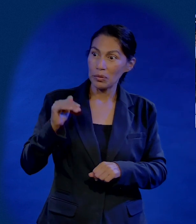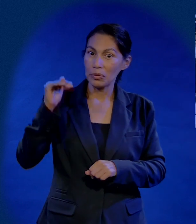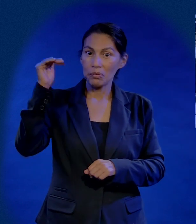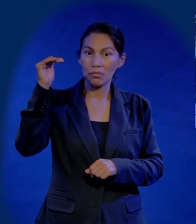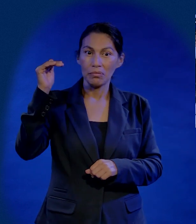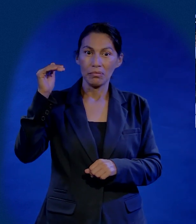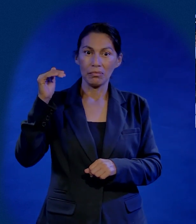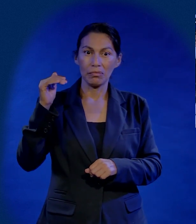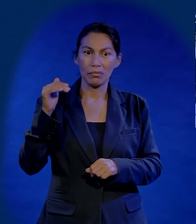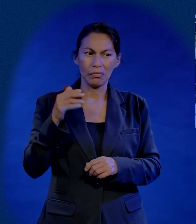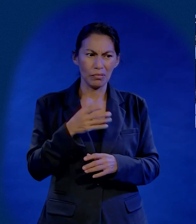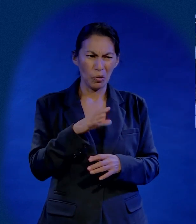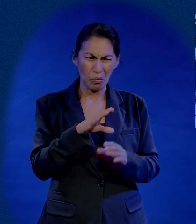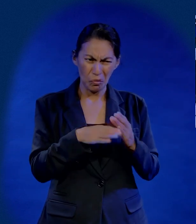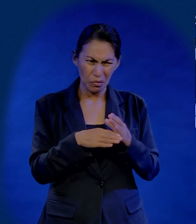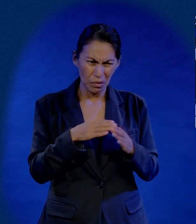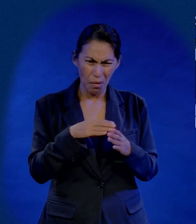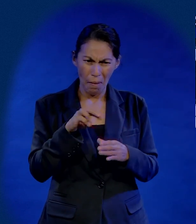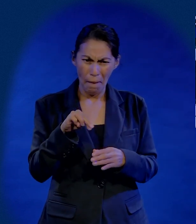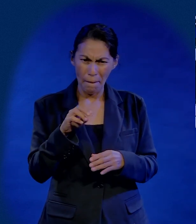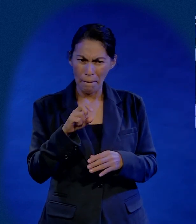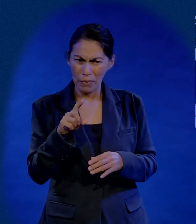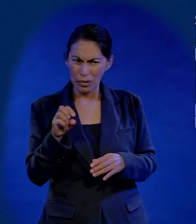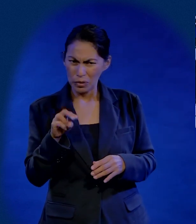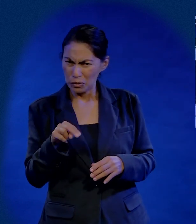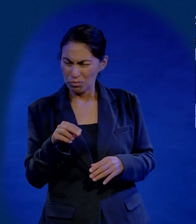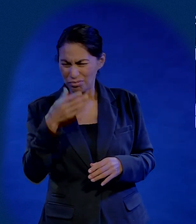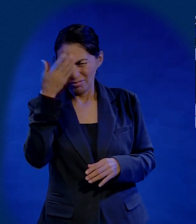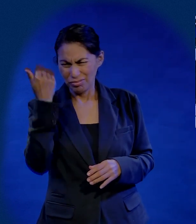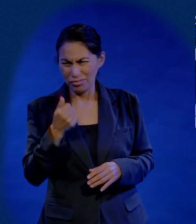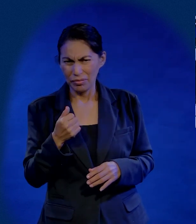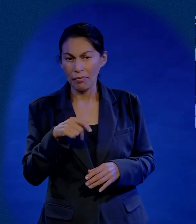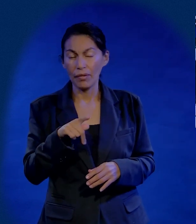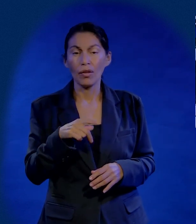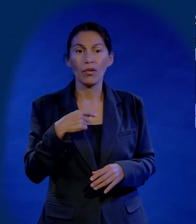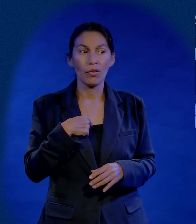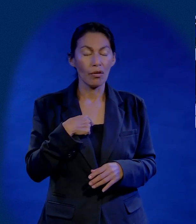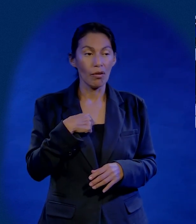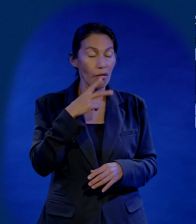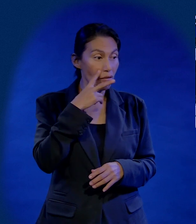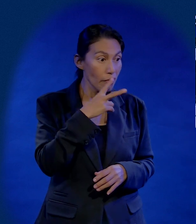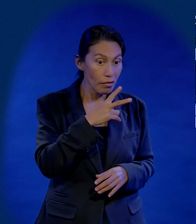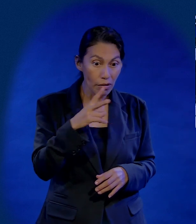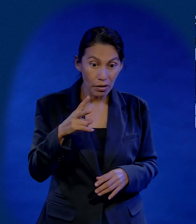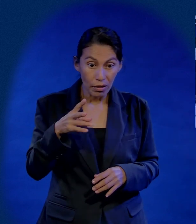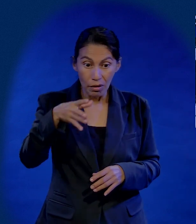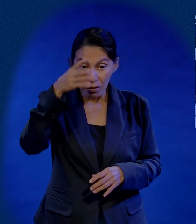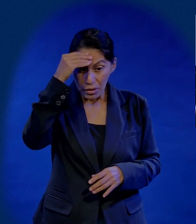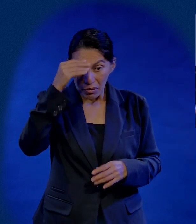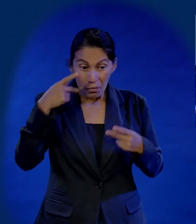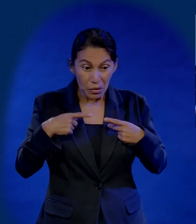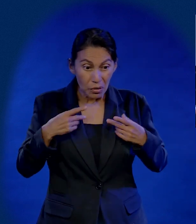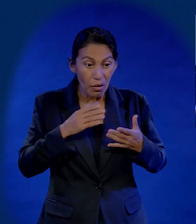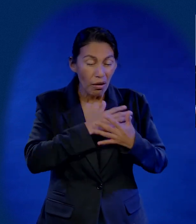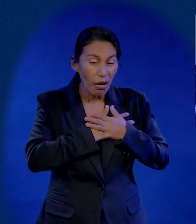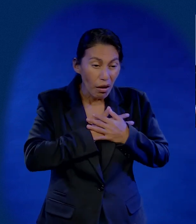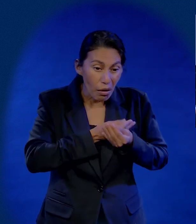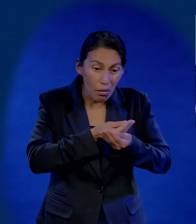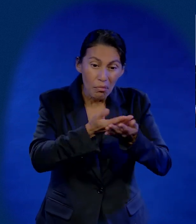desde amigo hasta guía. Nunca he participado en un rito mazónico, ni sé que sea eso. Pero sí aprendí y vi